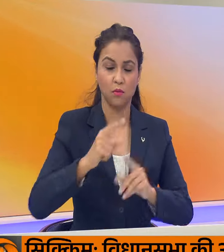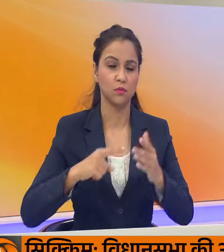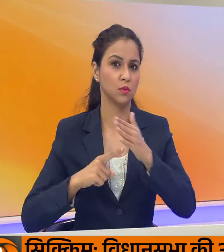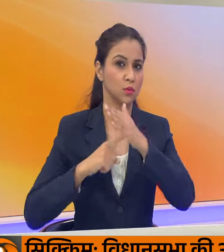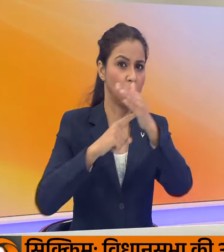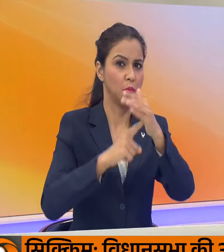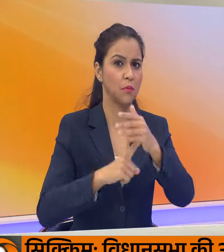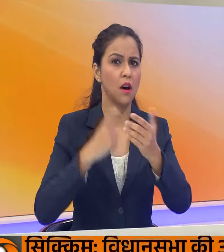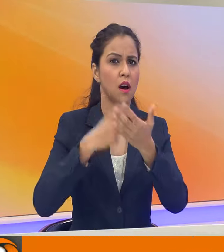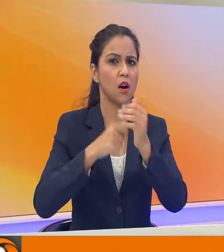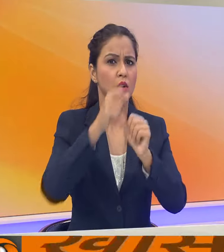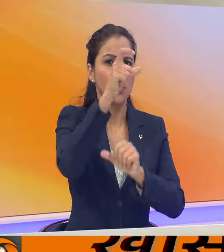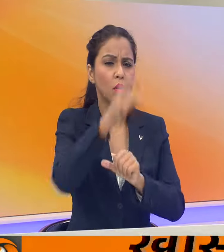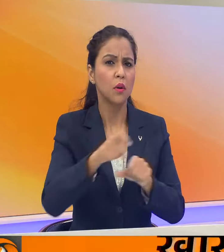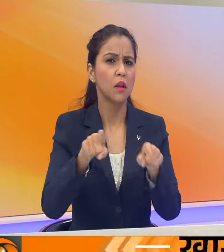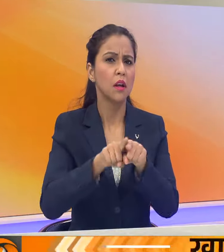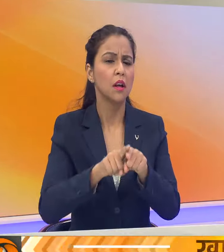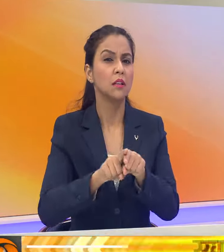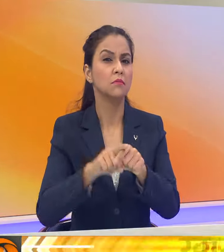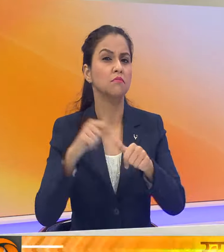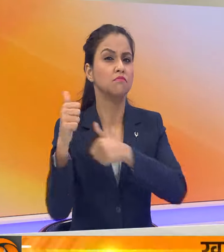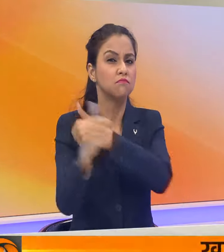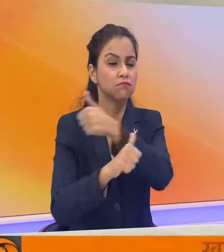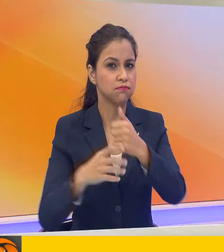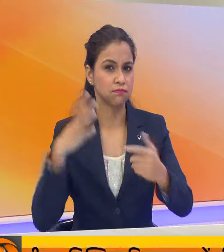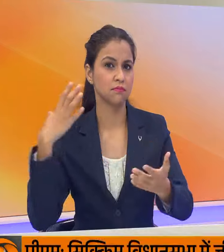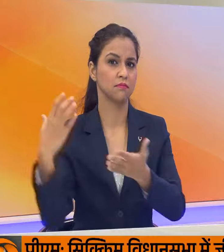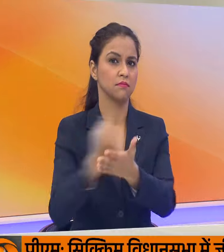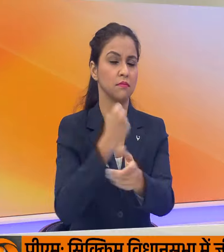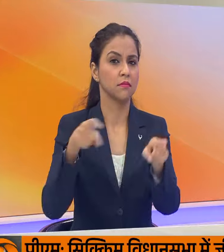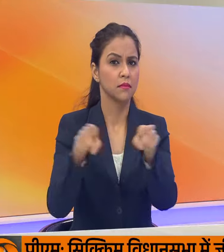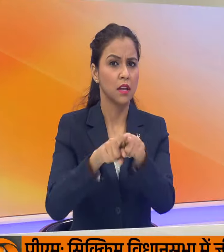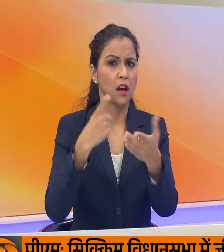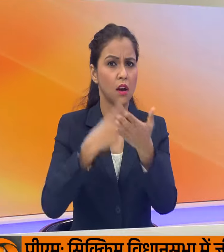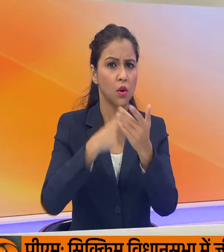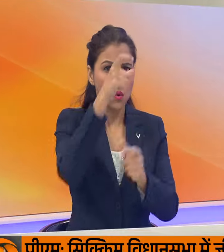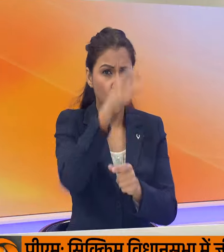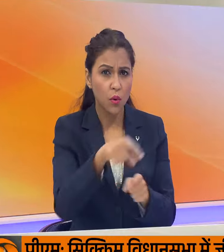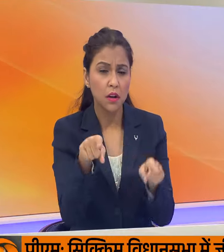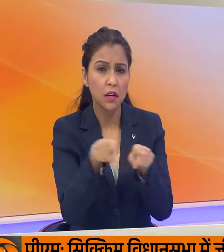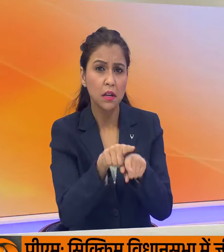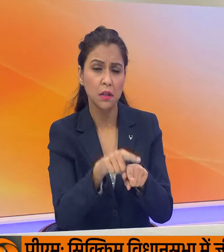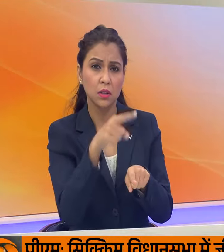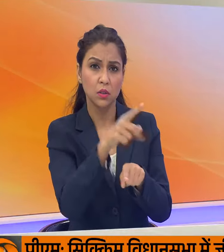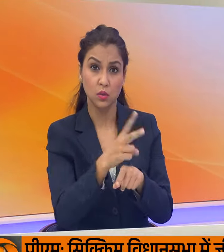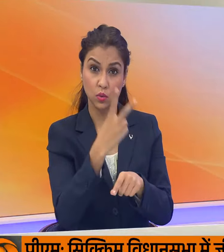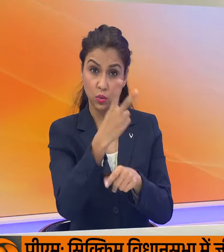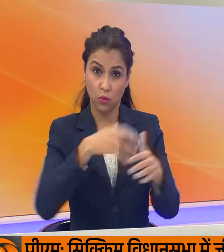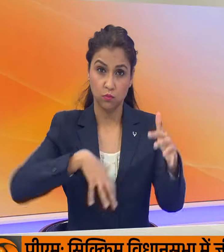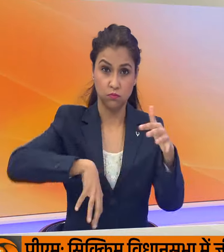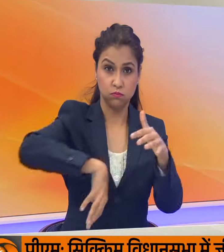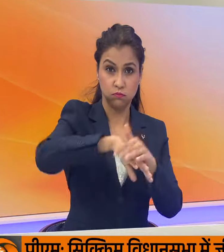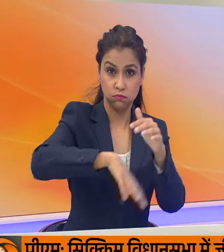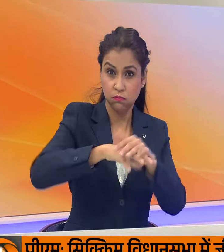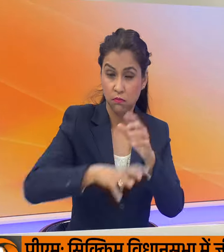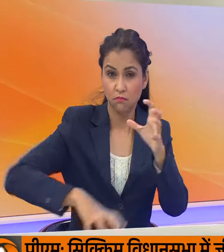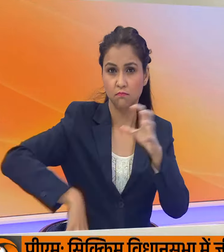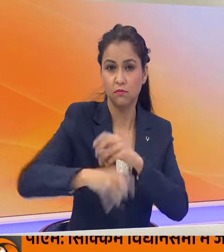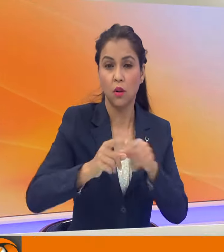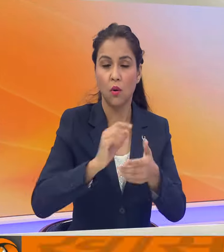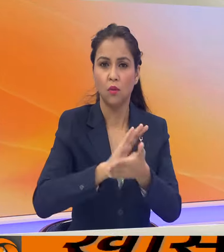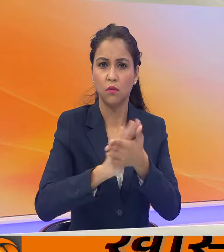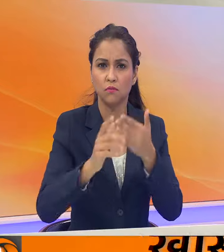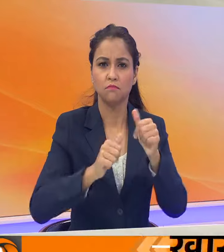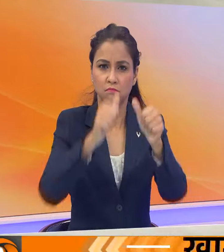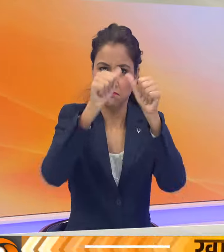एतिहाद के खिले गए मुकाबले में ये उपलब्धी हासिल की रोनाल्डो ने मैच में अल नसर के लिए दो गोल किये और सीजन का समापन